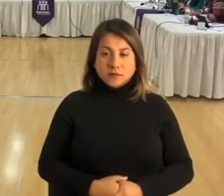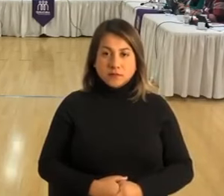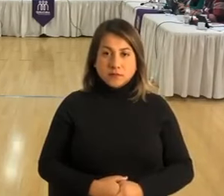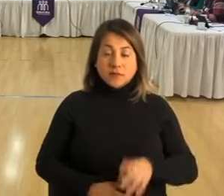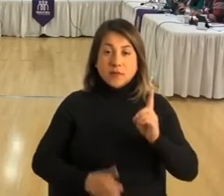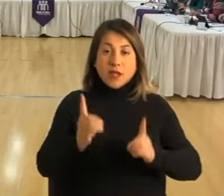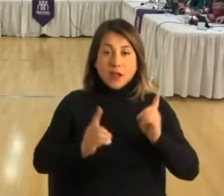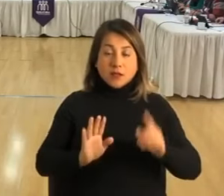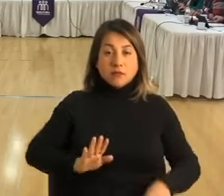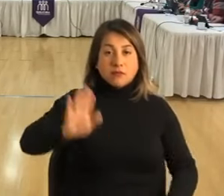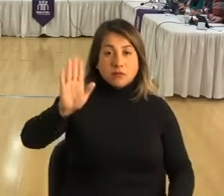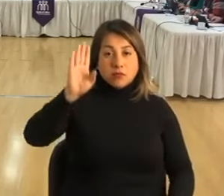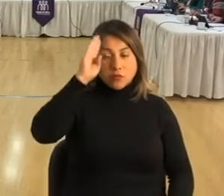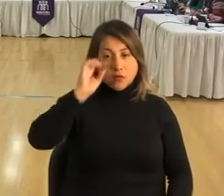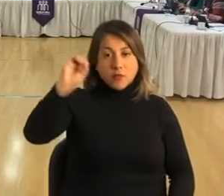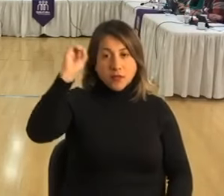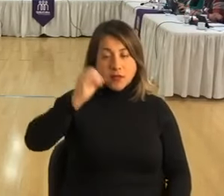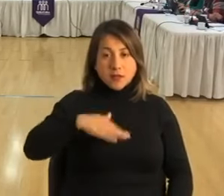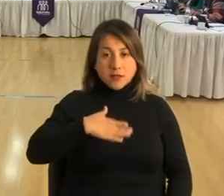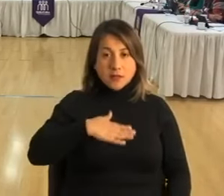¿Alguien quiere tomar la palabra?